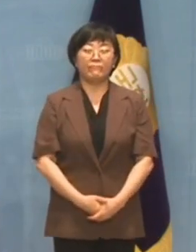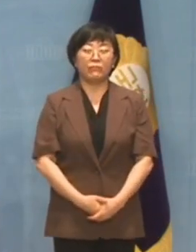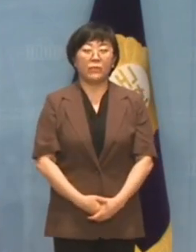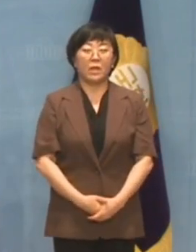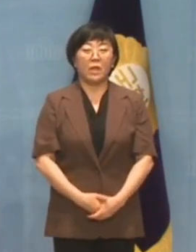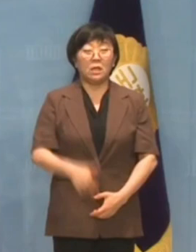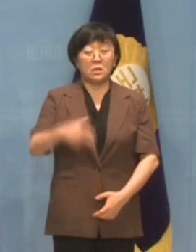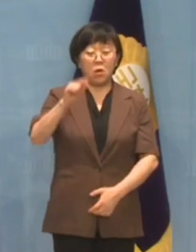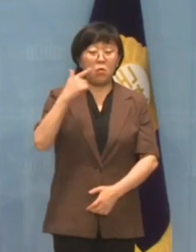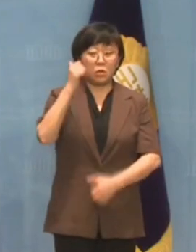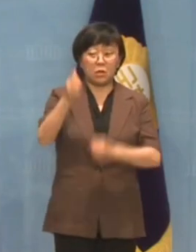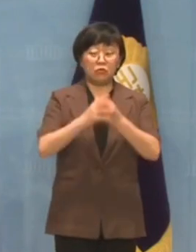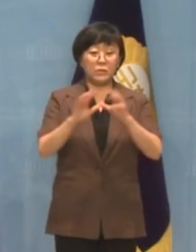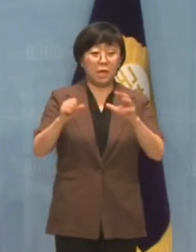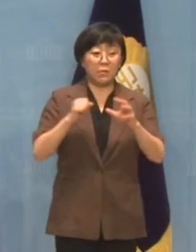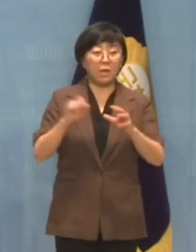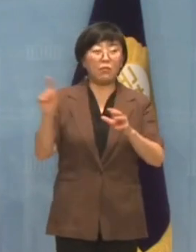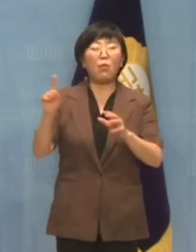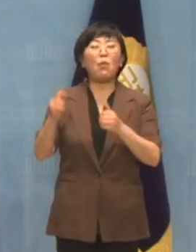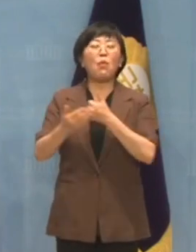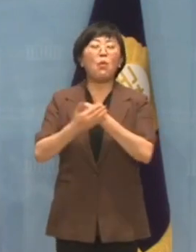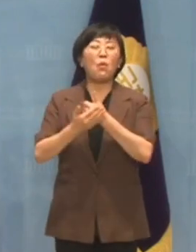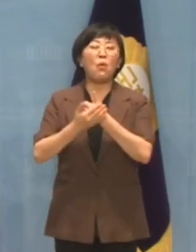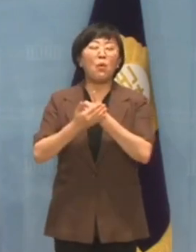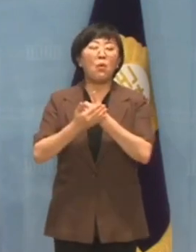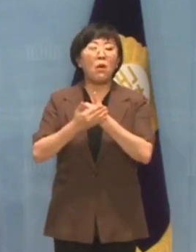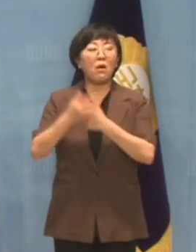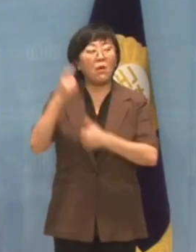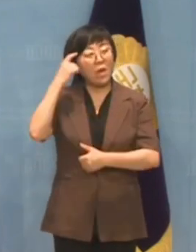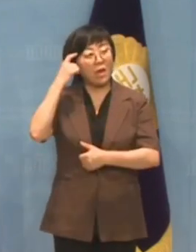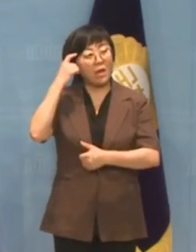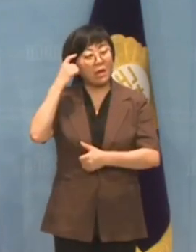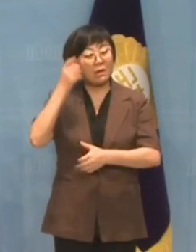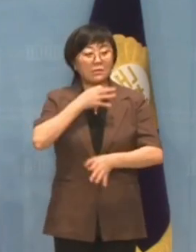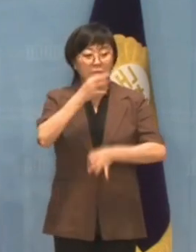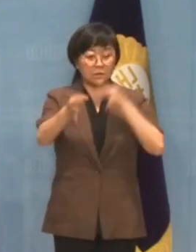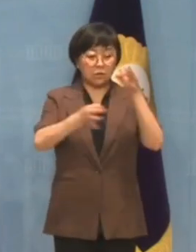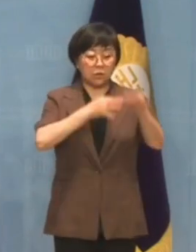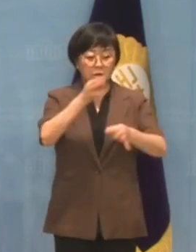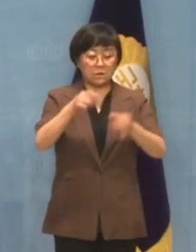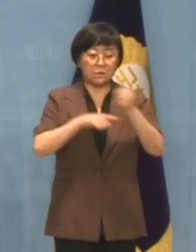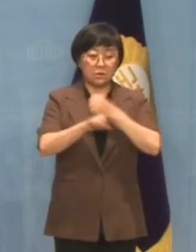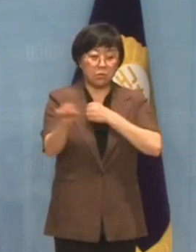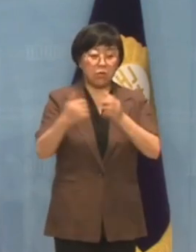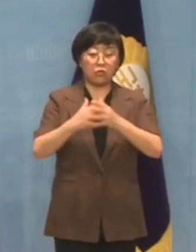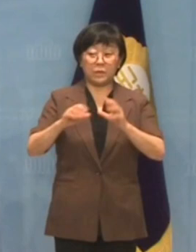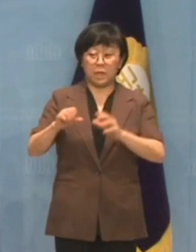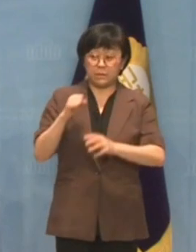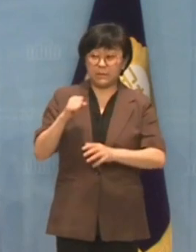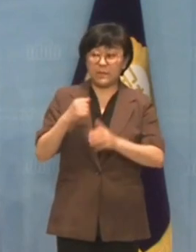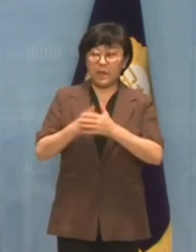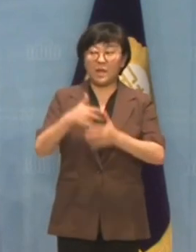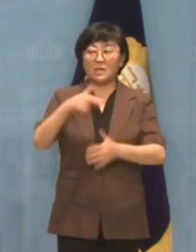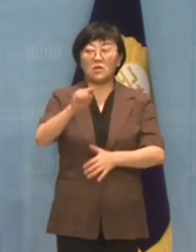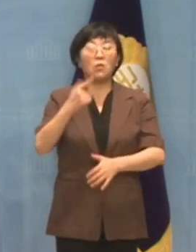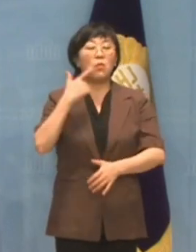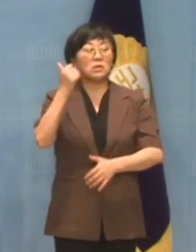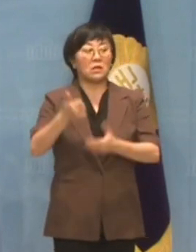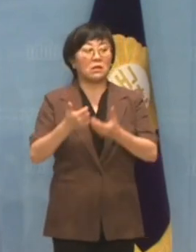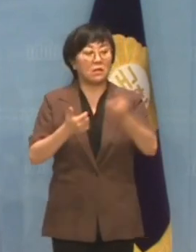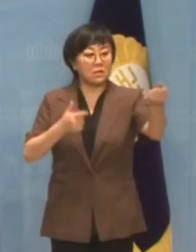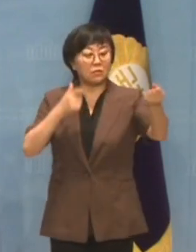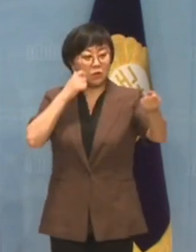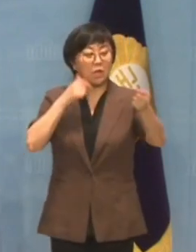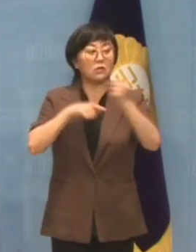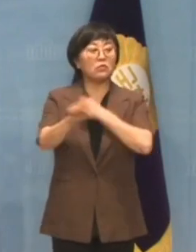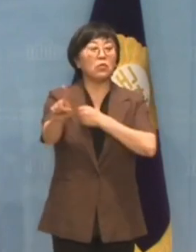전광훈 목사가 국민의힘에 무엇을 해주었기에 저렇게 큰소리를 치는 것이고 국민의힘은 전 목사를 떼어내지